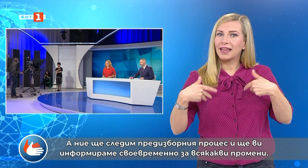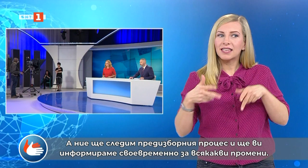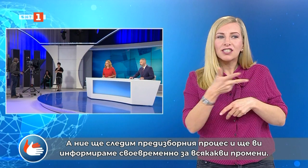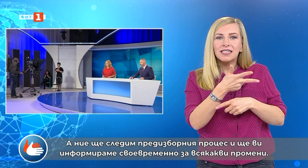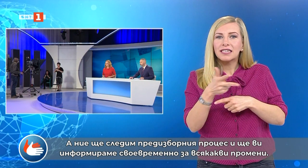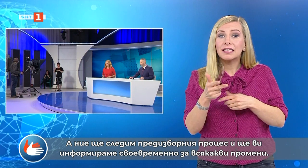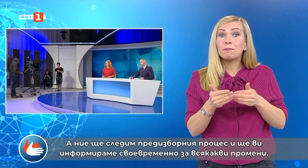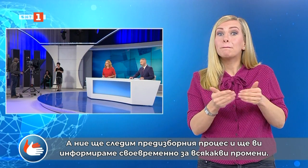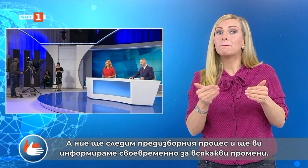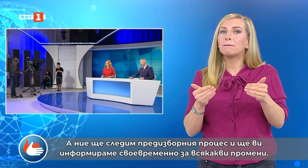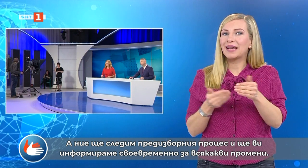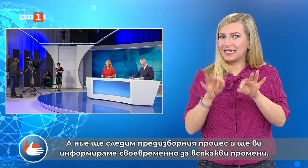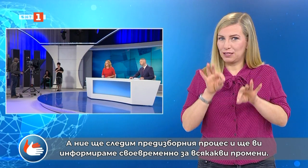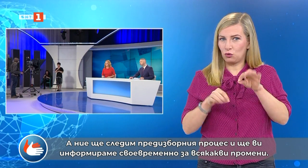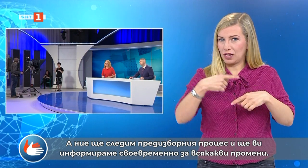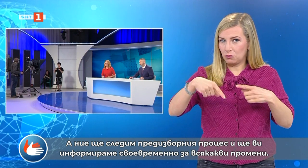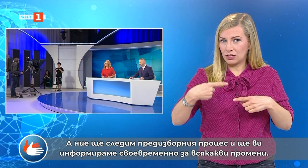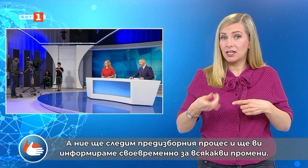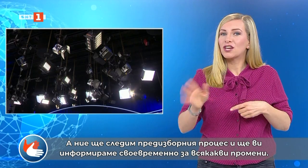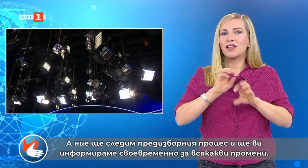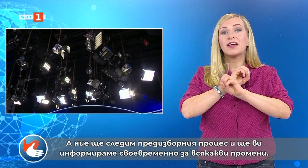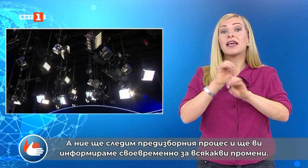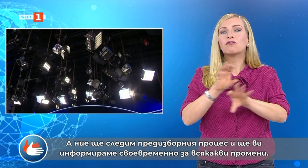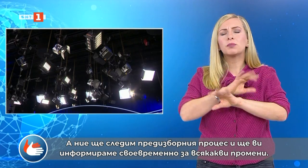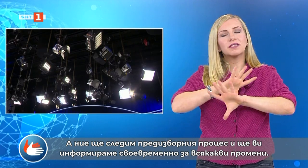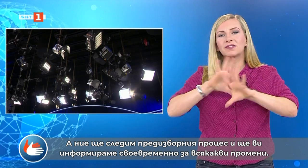изборния процес и ще ви информираме своевременно за всякакви промени.